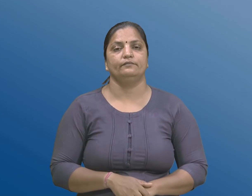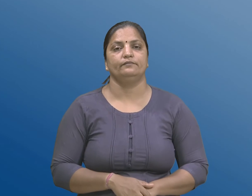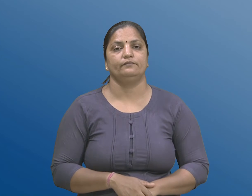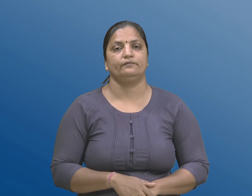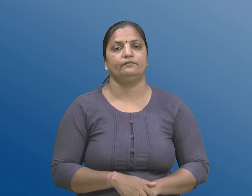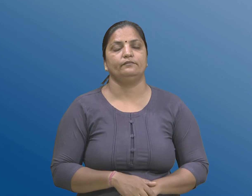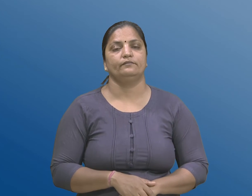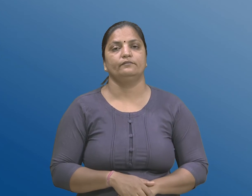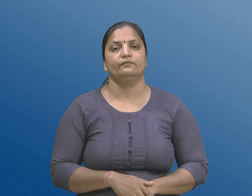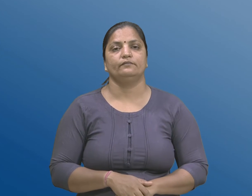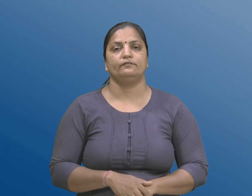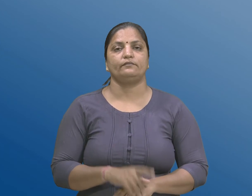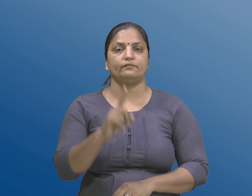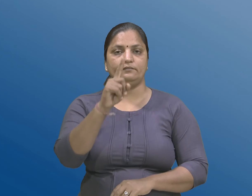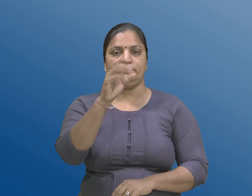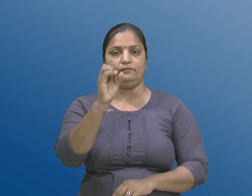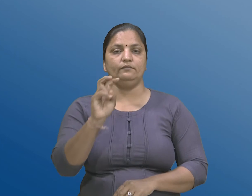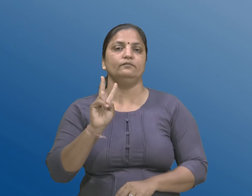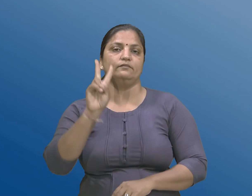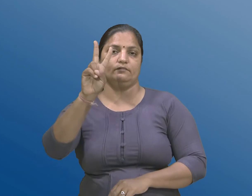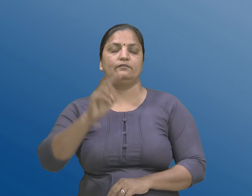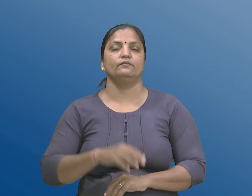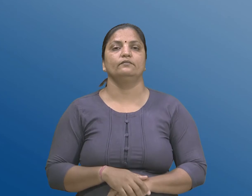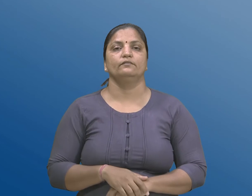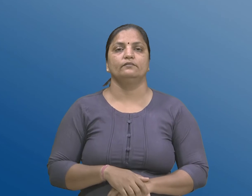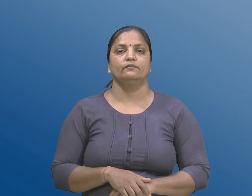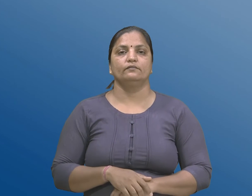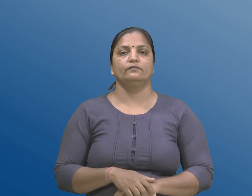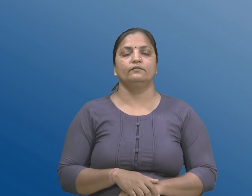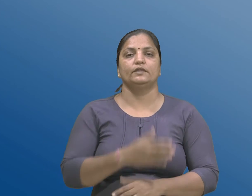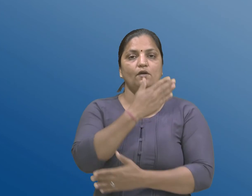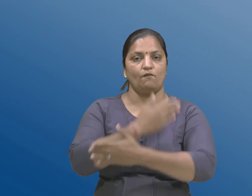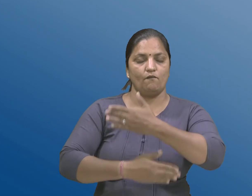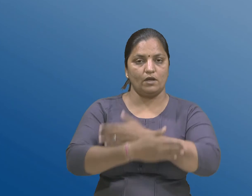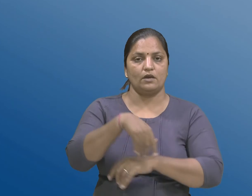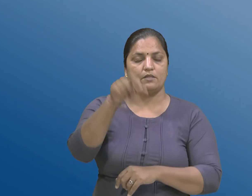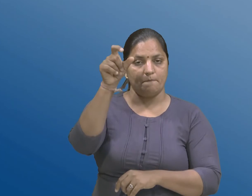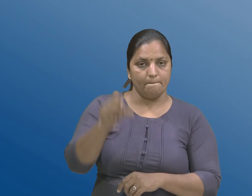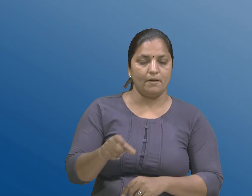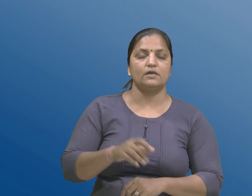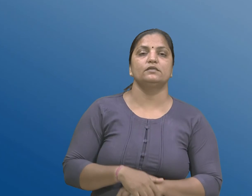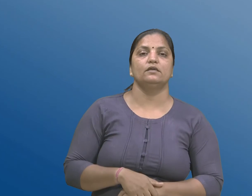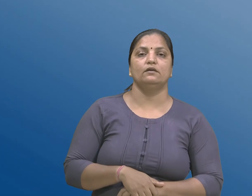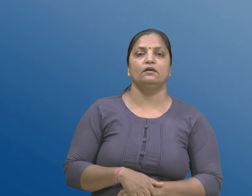नंबर 102, विकलांगता धरावती व्यक्तियों माटेनों अधिनियम,